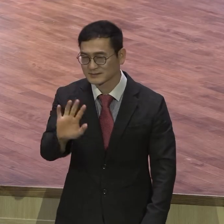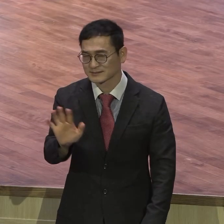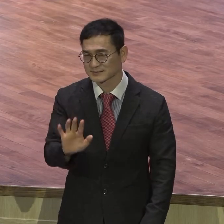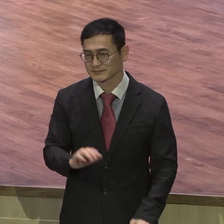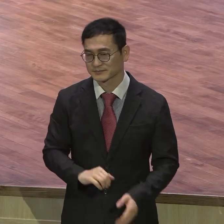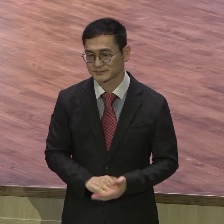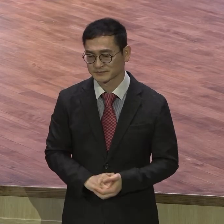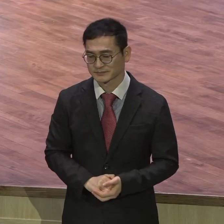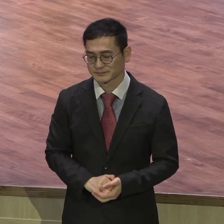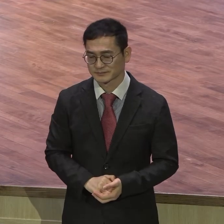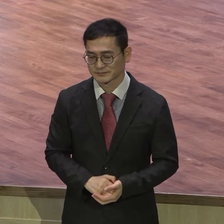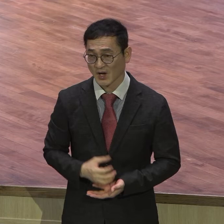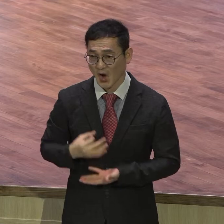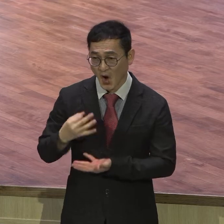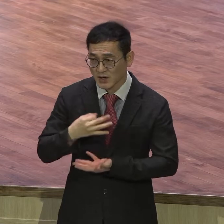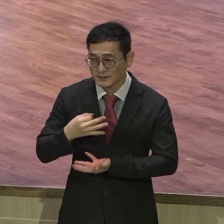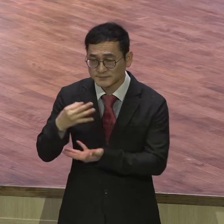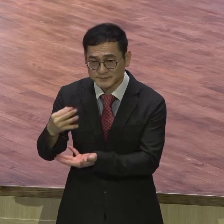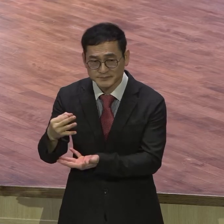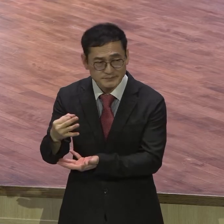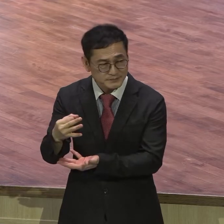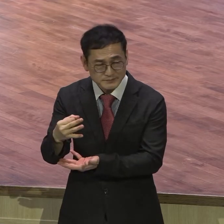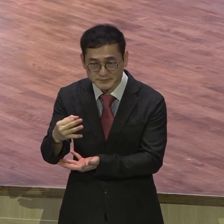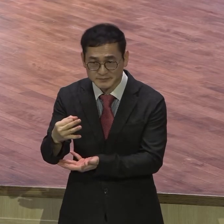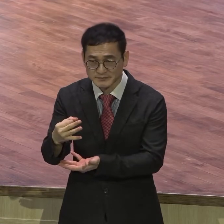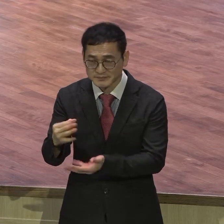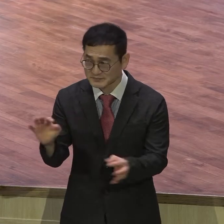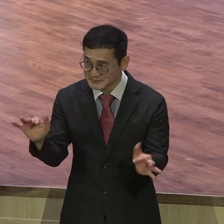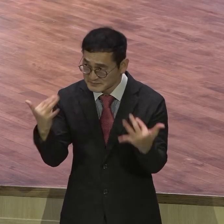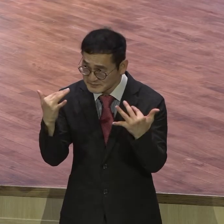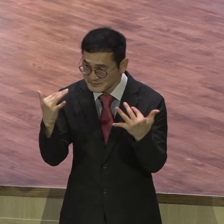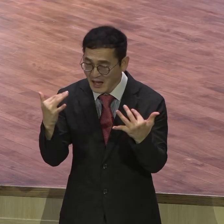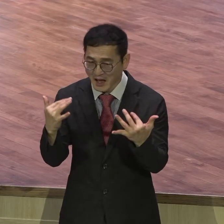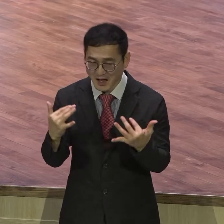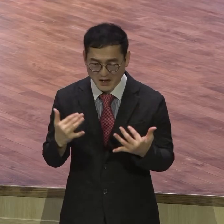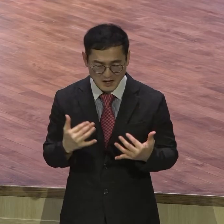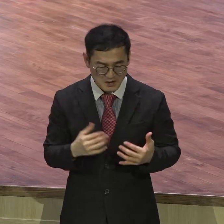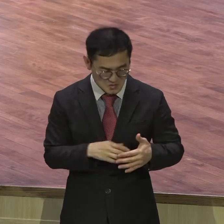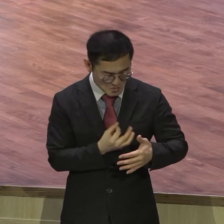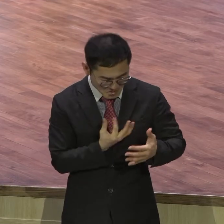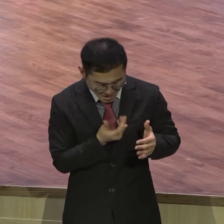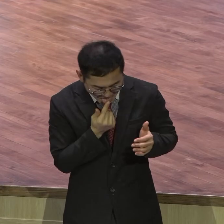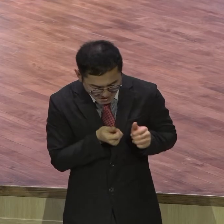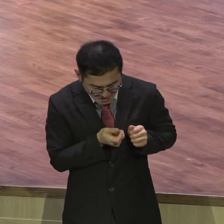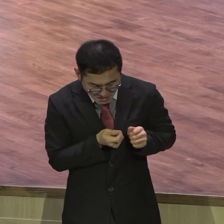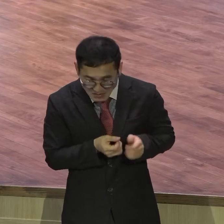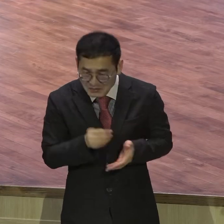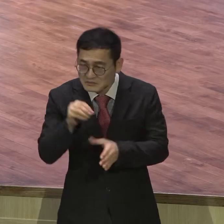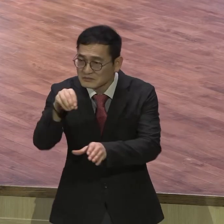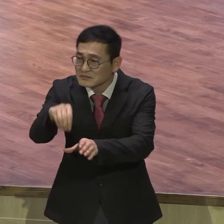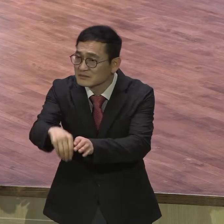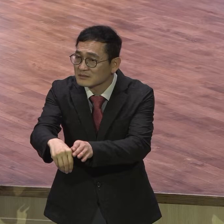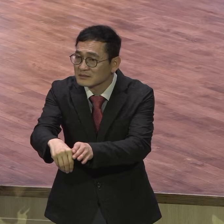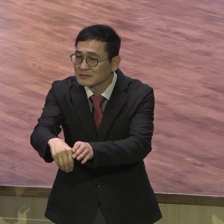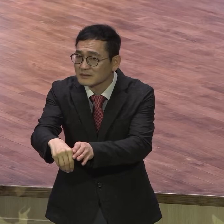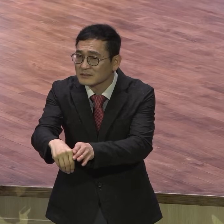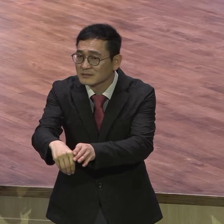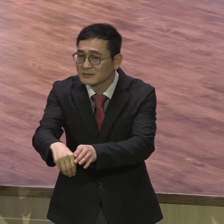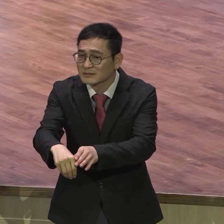헌금하는 것도 눈치 봐가면서 체면 때문에 헌금 아니에요. 하나님 받은 적 없어요. 하나님